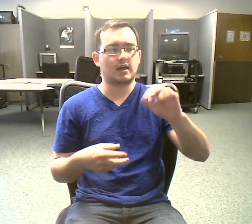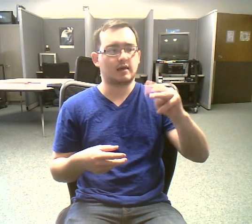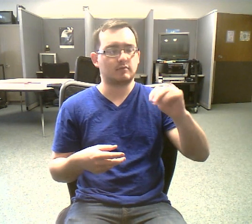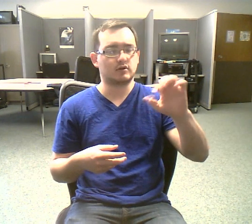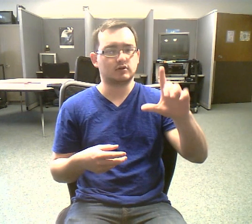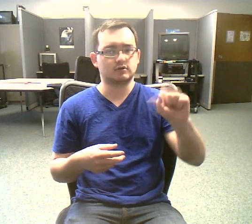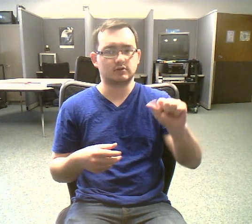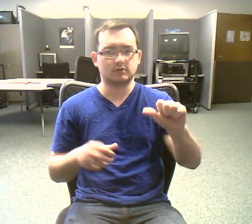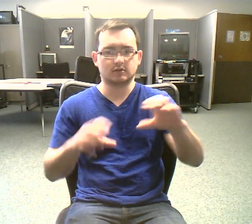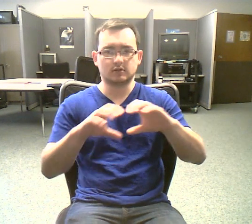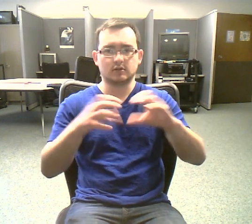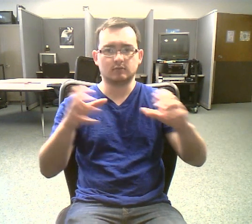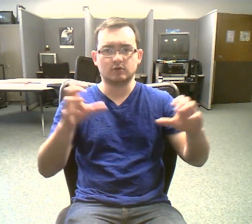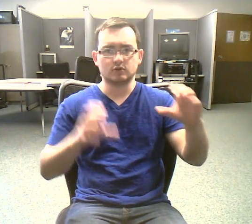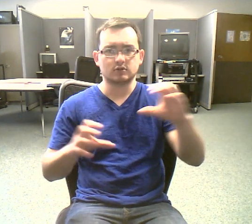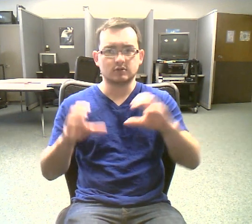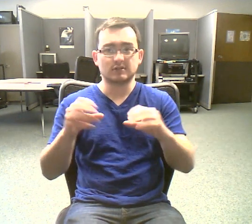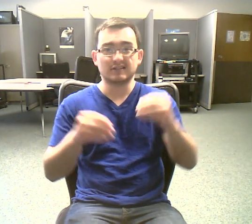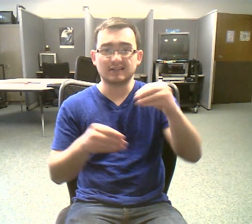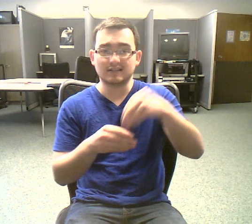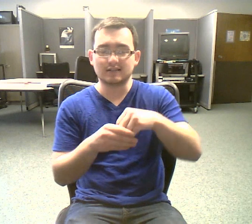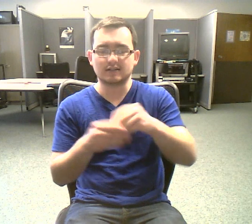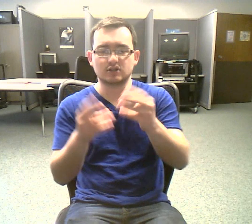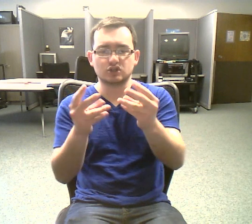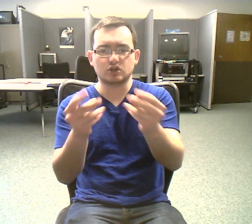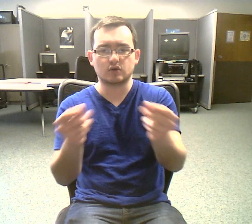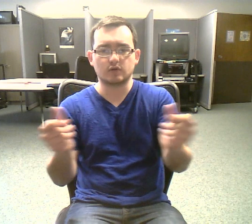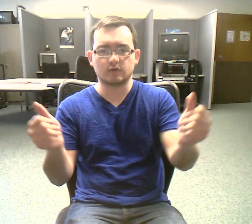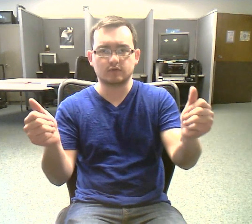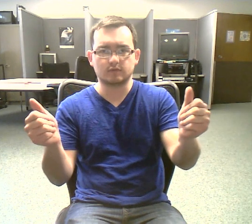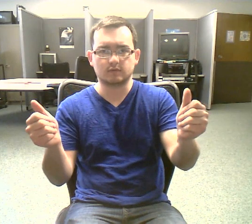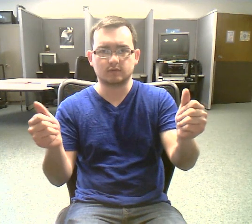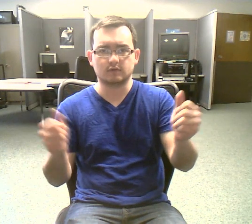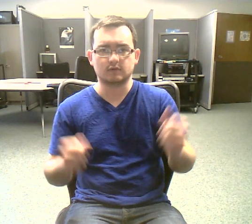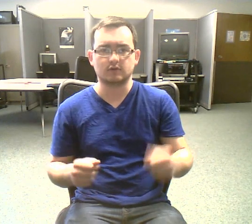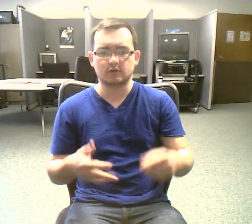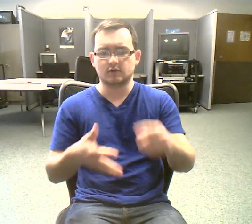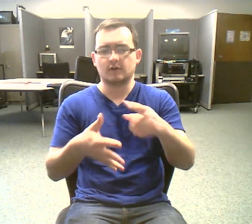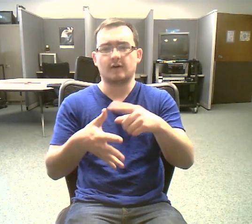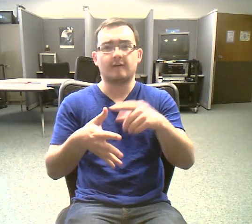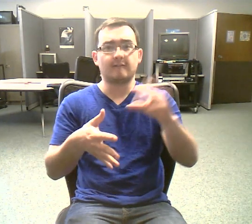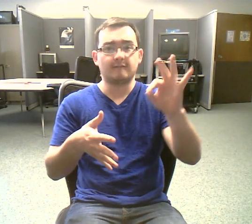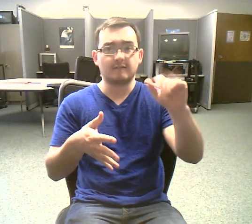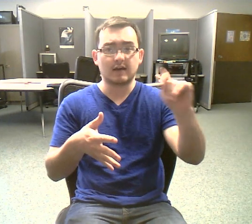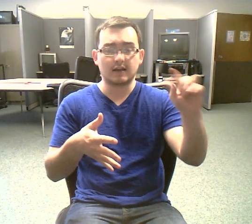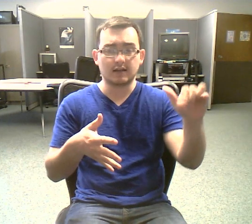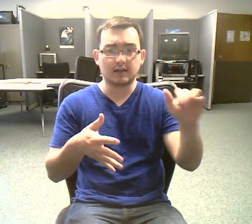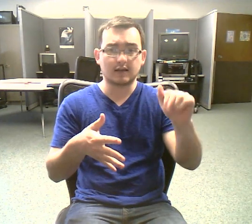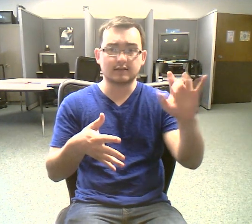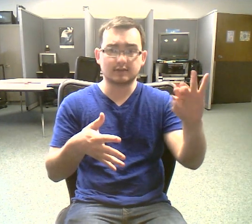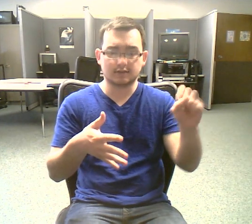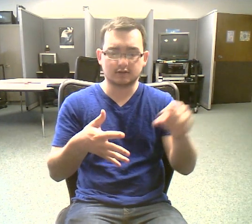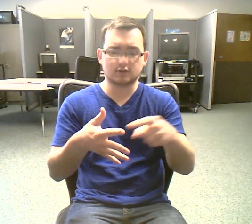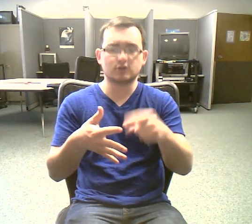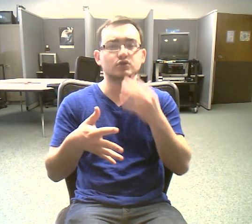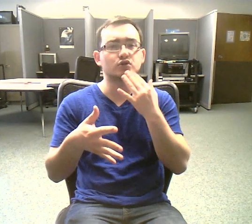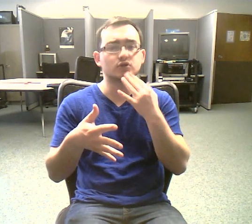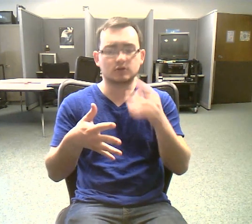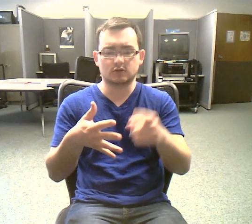fatty acids, sugars, and amino acids that are used to keep the cell working. Waste products are